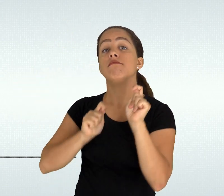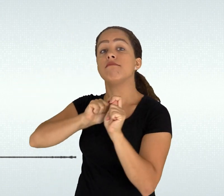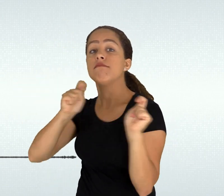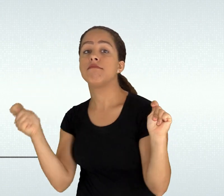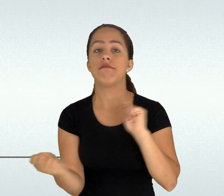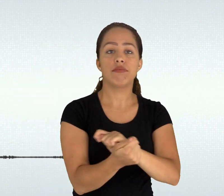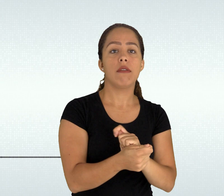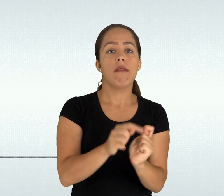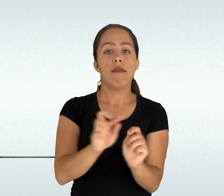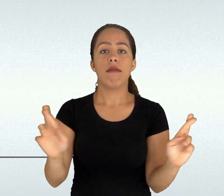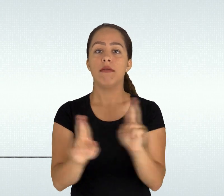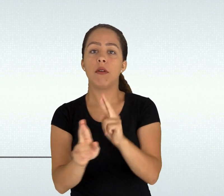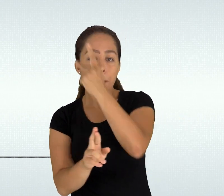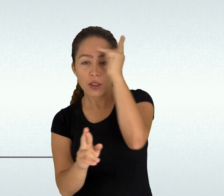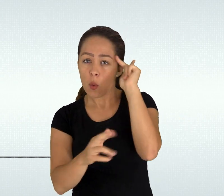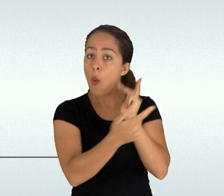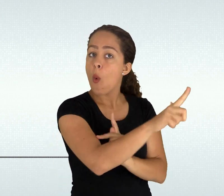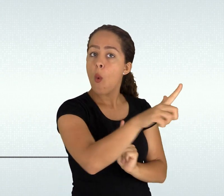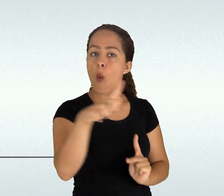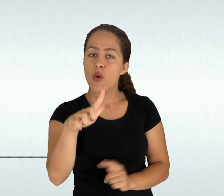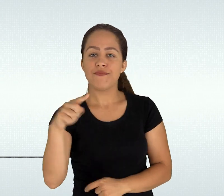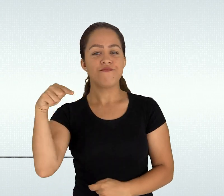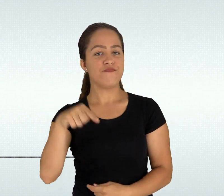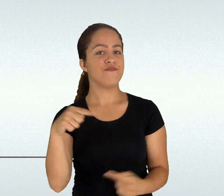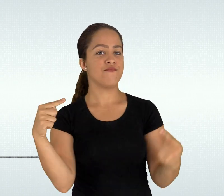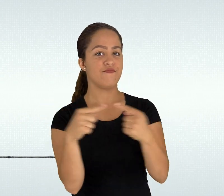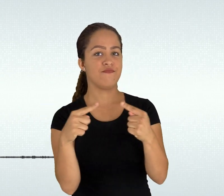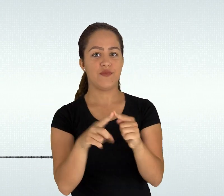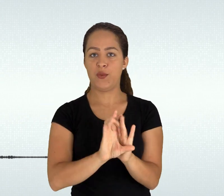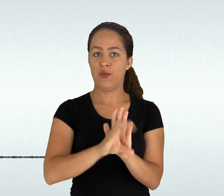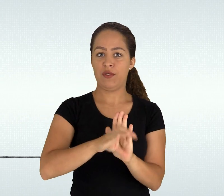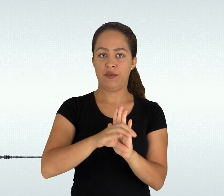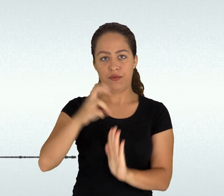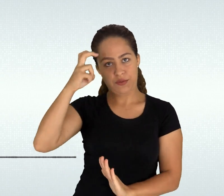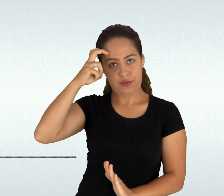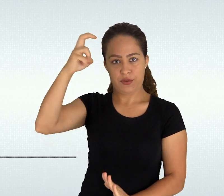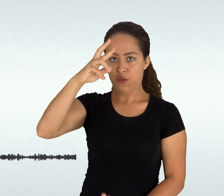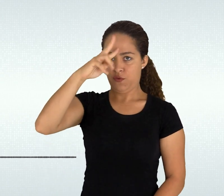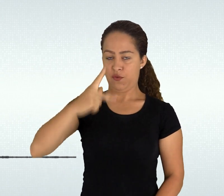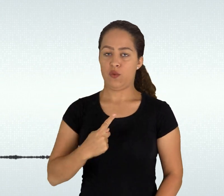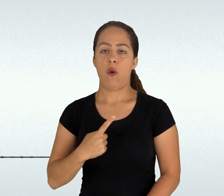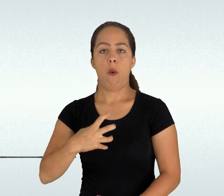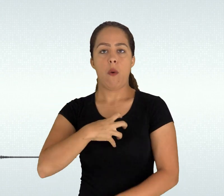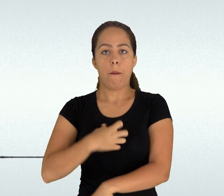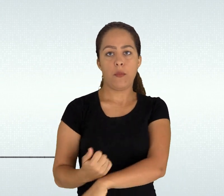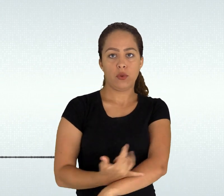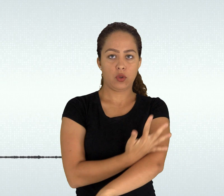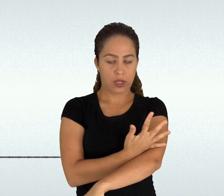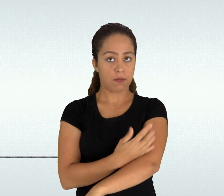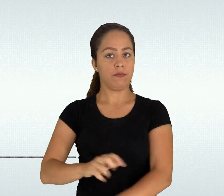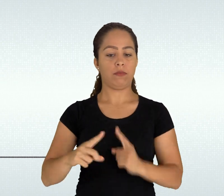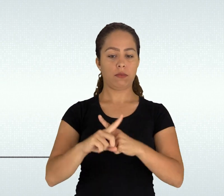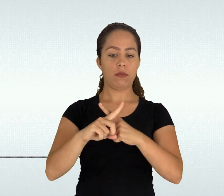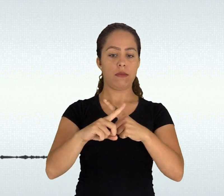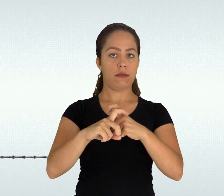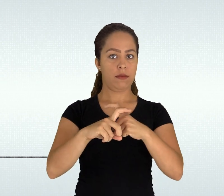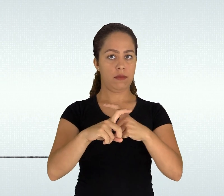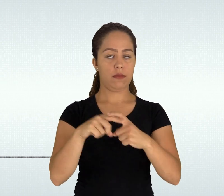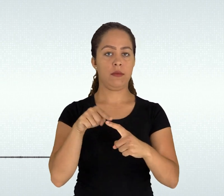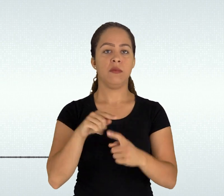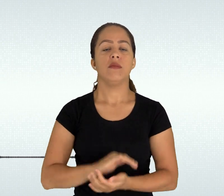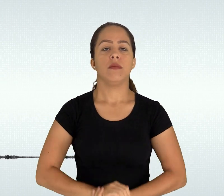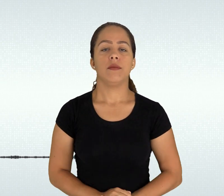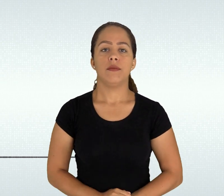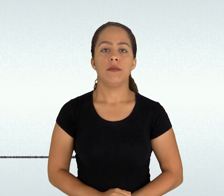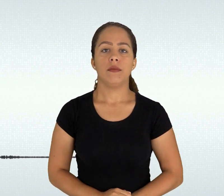problemas com que se deparam isso sem falarmos nas aptidões de natureza relacional cuja